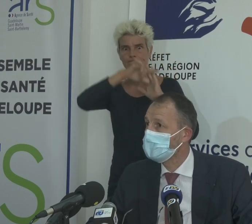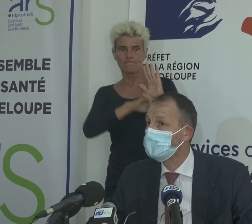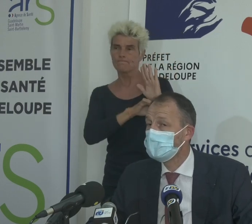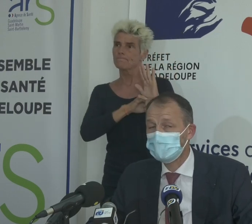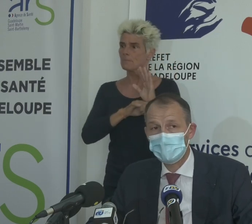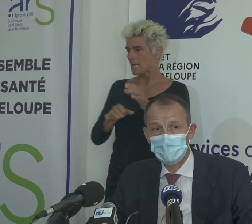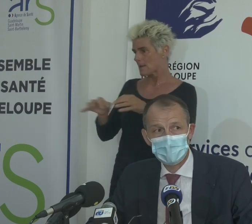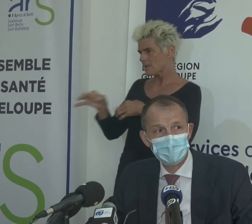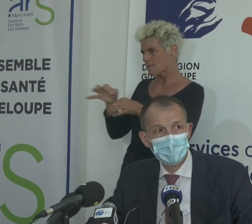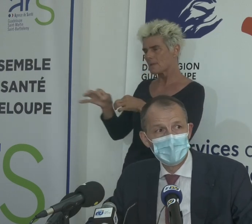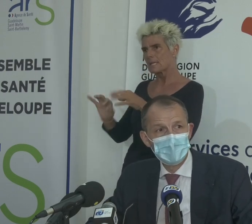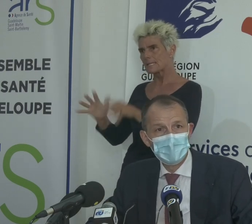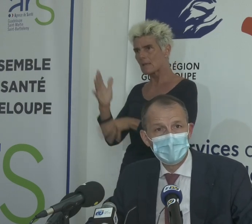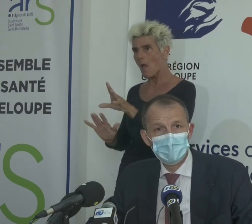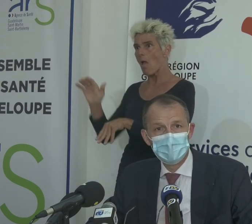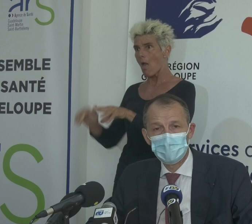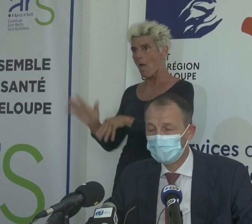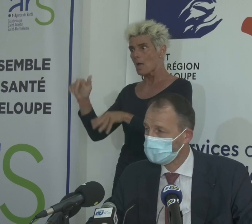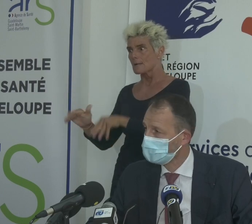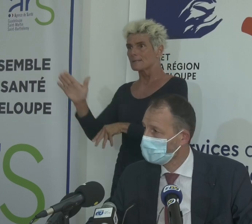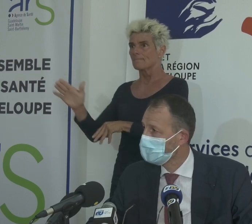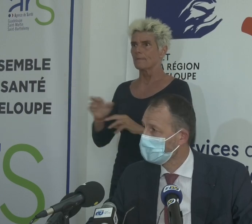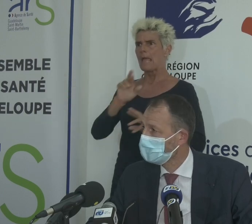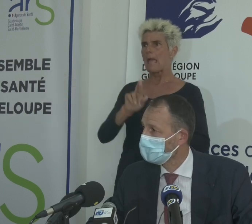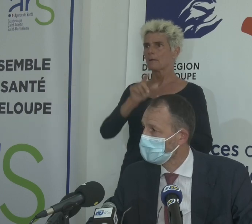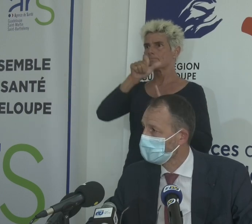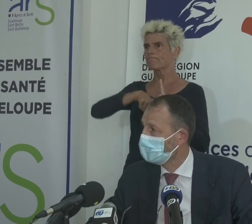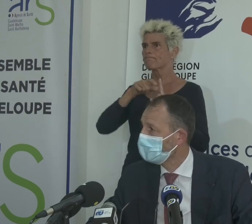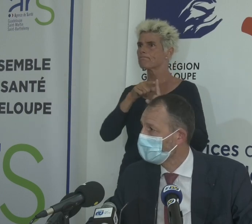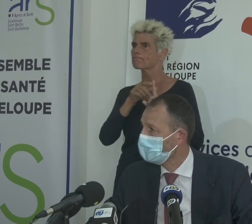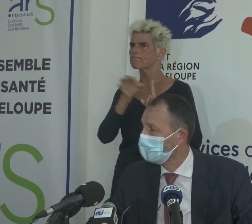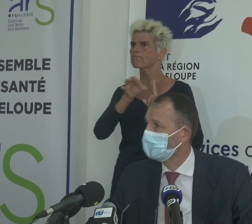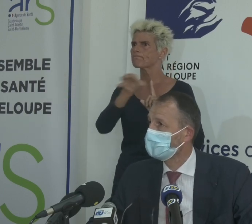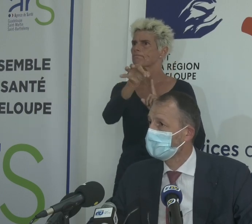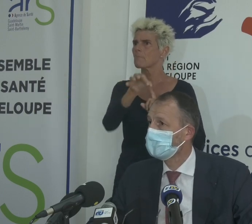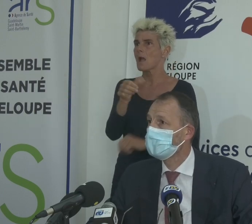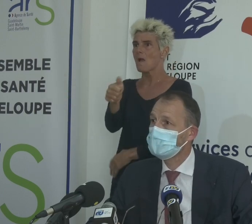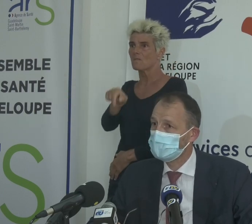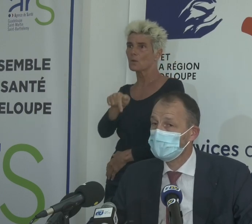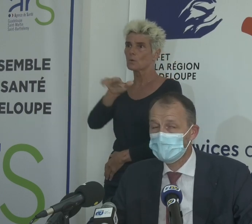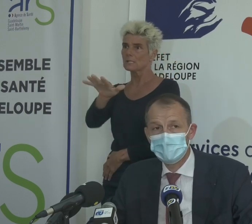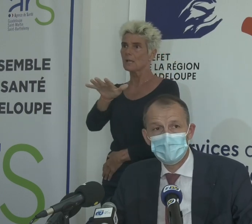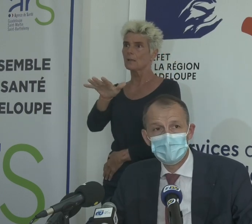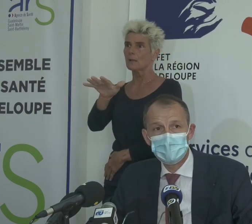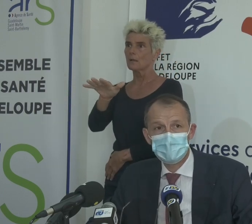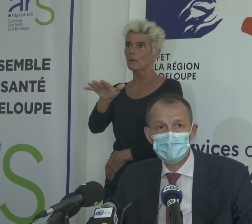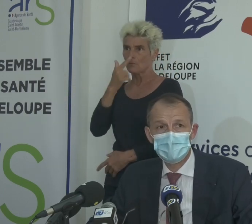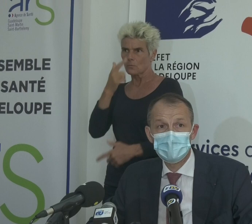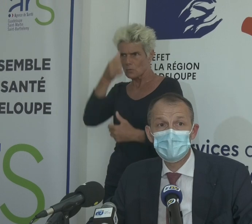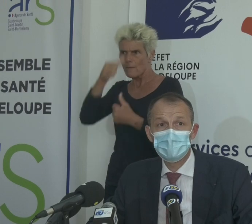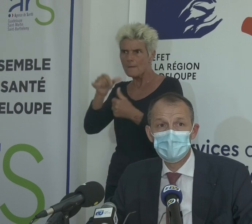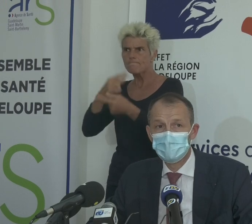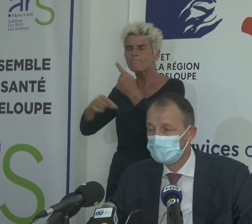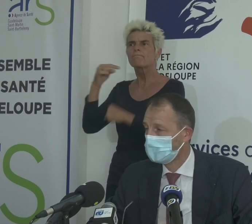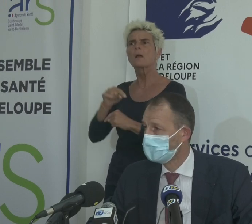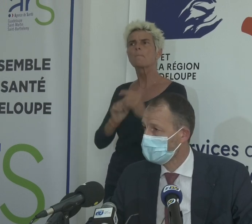de l'épidémie de la cinquième vague. Le taux de reproduction du virus est redescendu à 1,5. Alors, il est redescendu parce qu'il était monté très élevé,